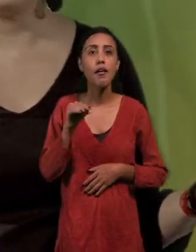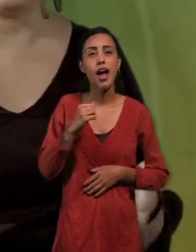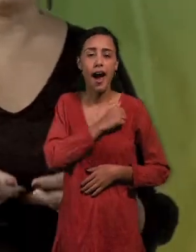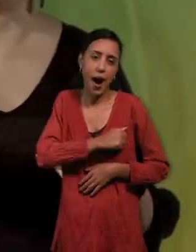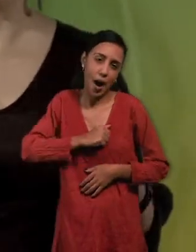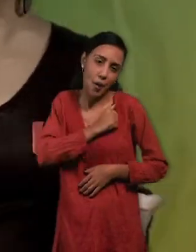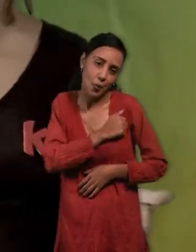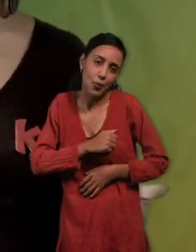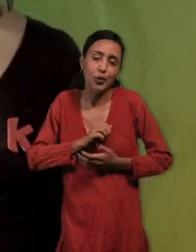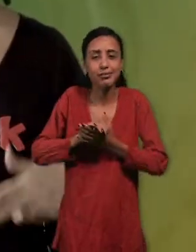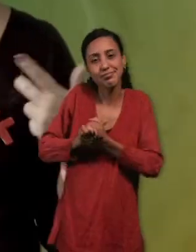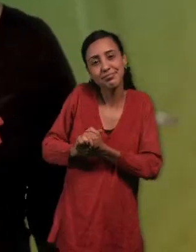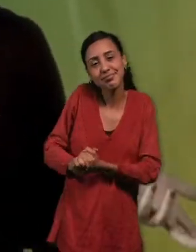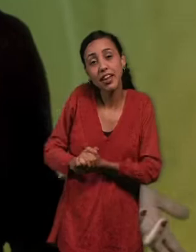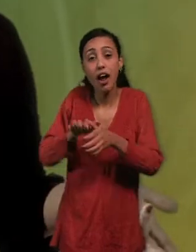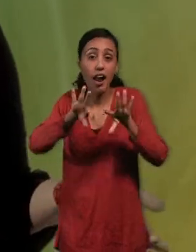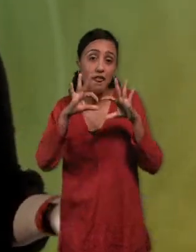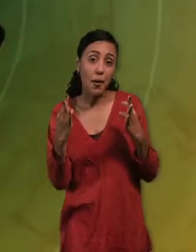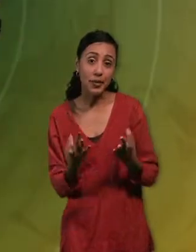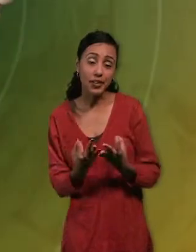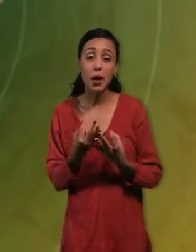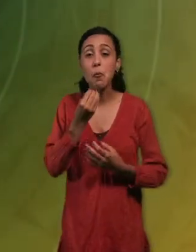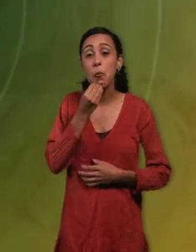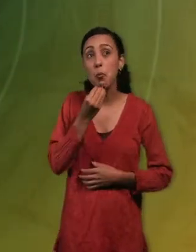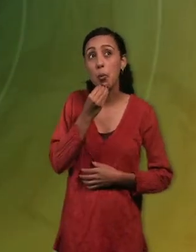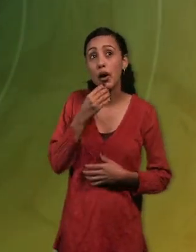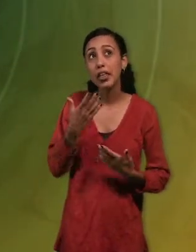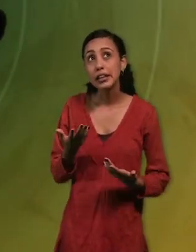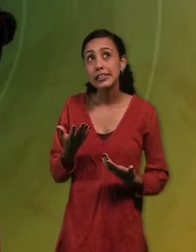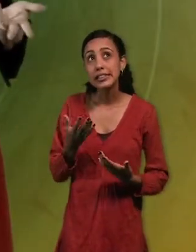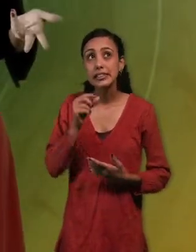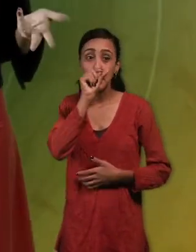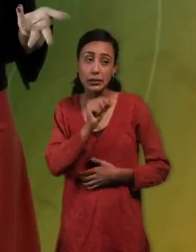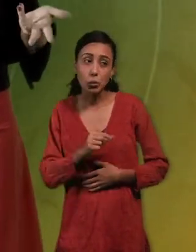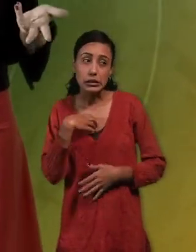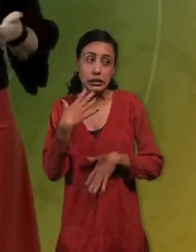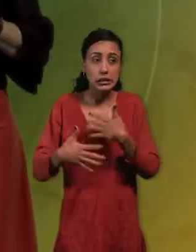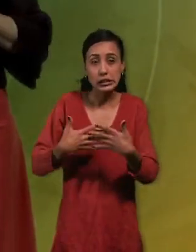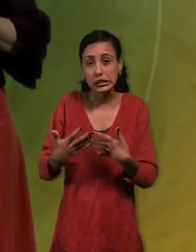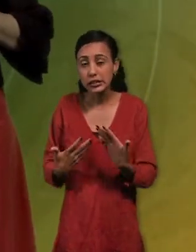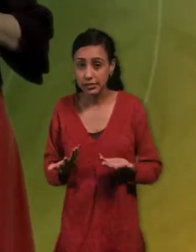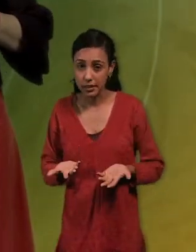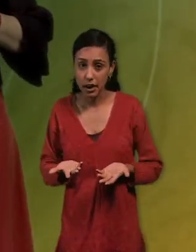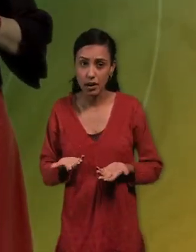podemos hablar de la amistad, podemos hablar de la familia, podemos hablar de un personaje que tiene un conflicto y o logra resolverlo solo,